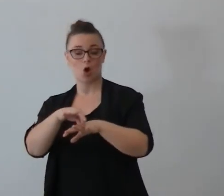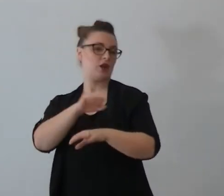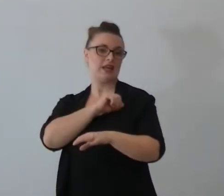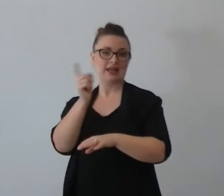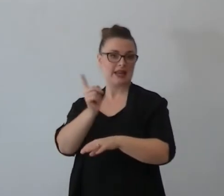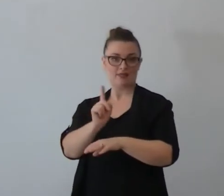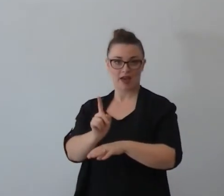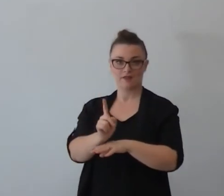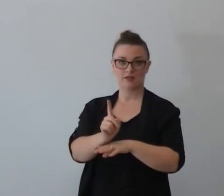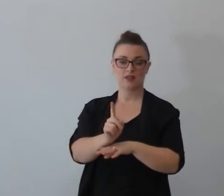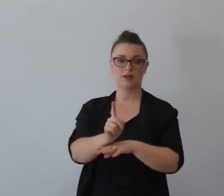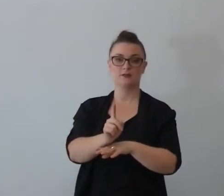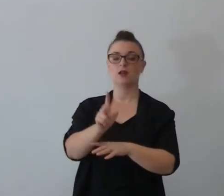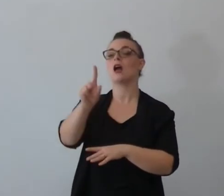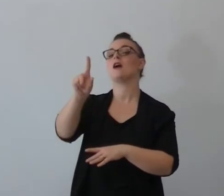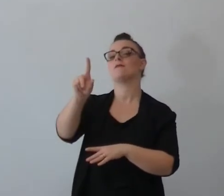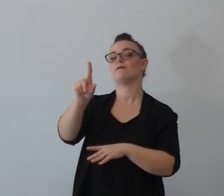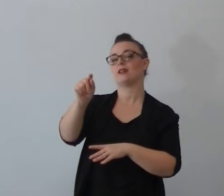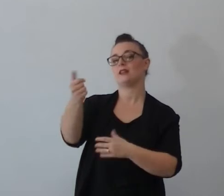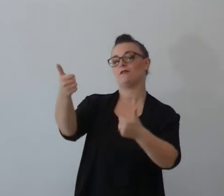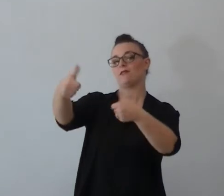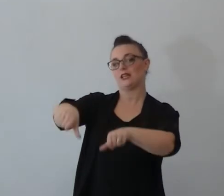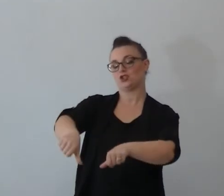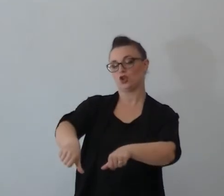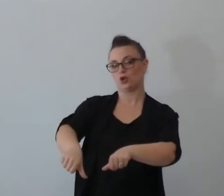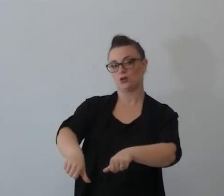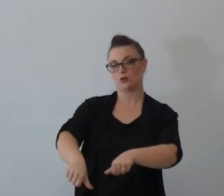non credenti 20 sono quelli che falliscono